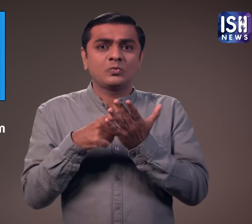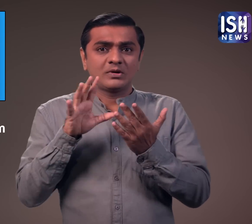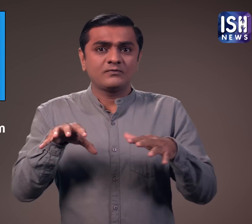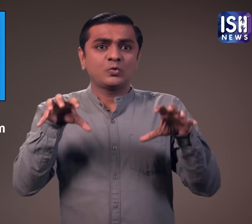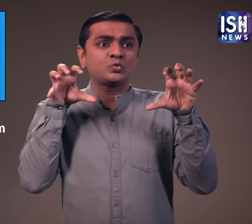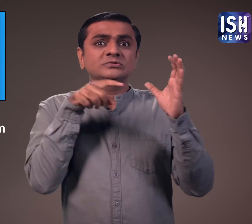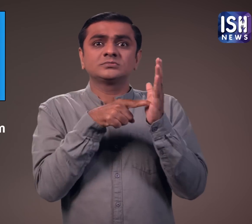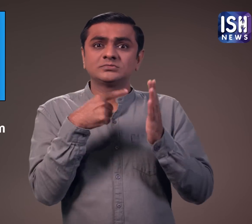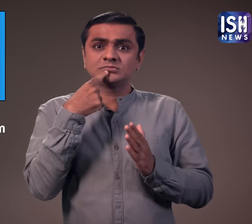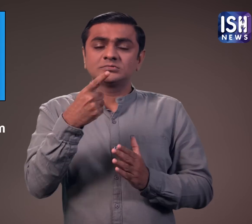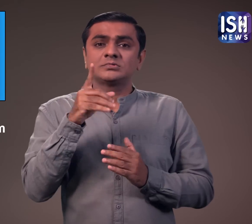गलत थे क्योंकि